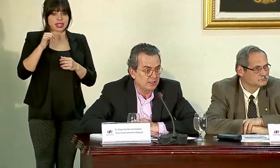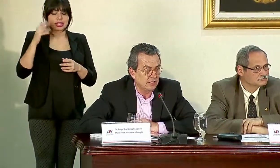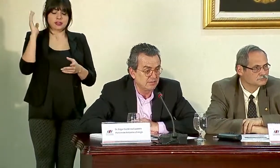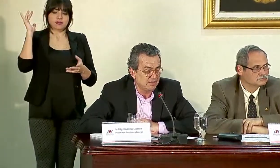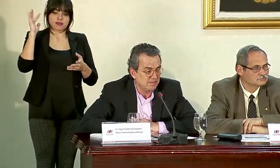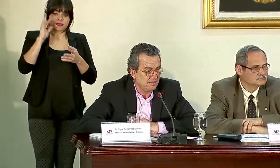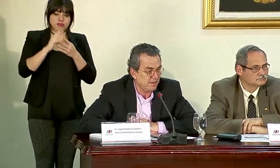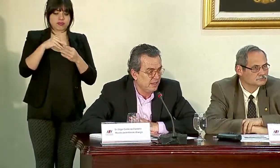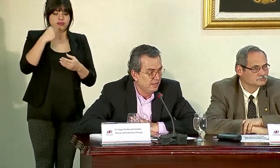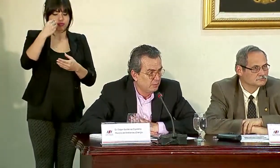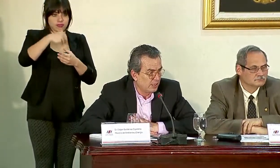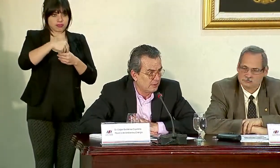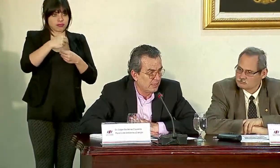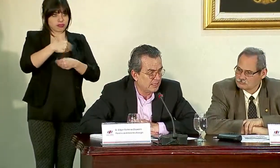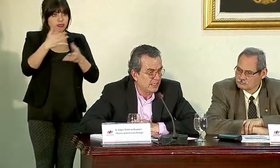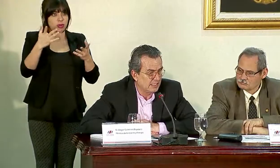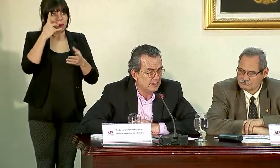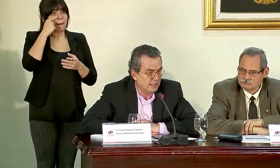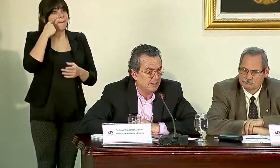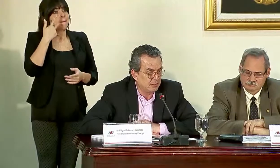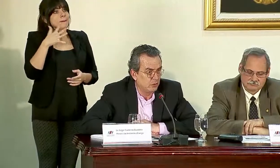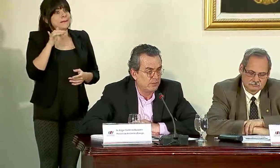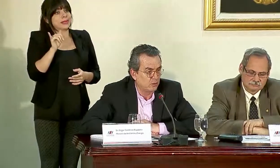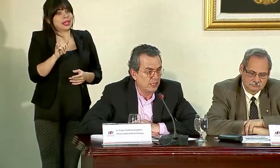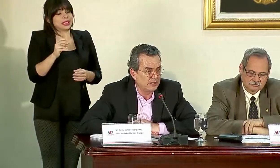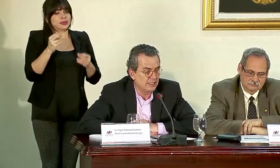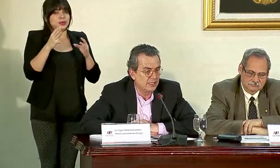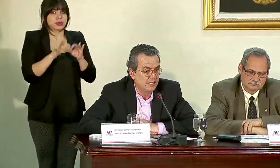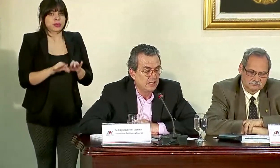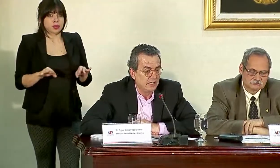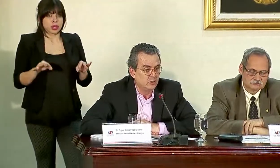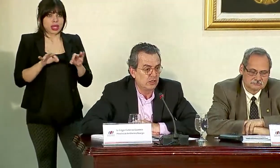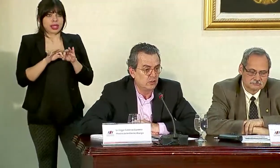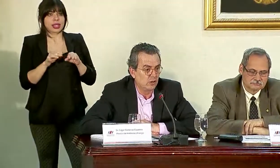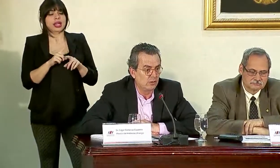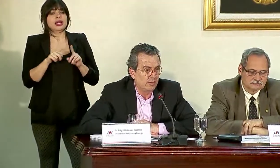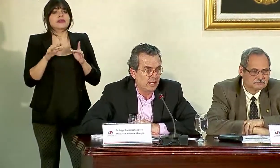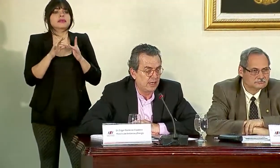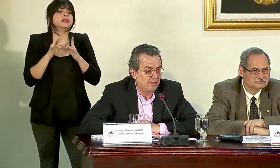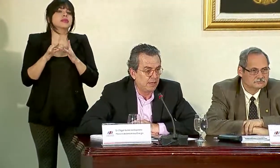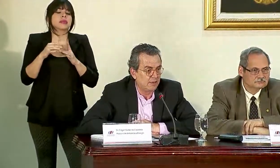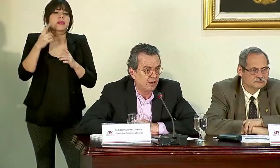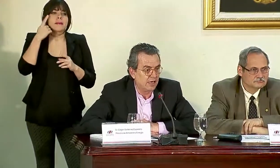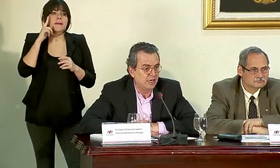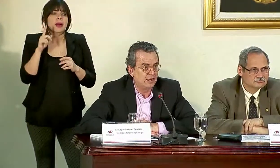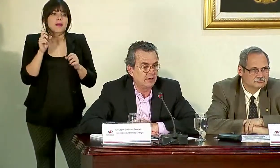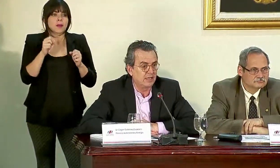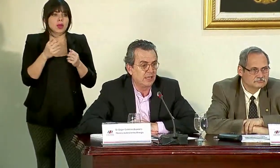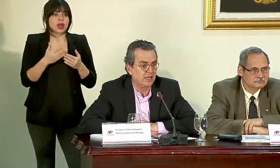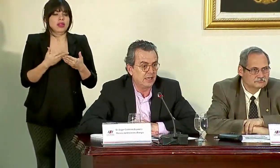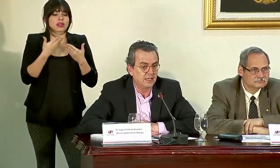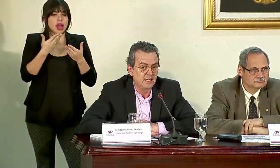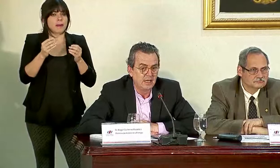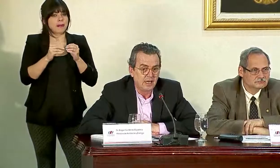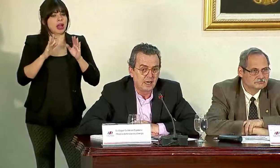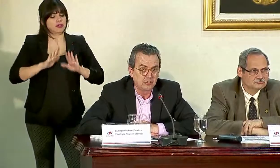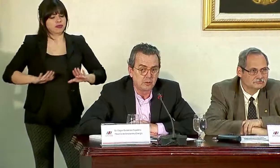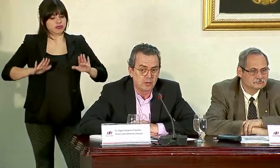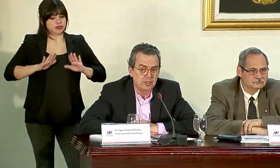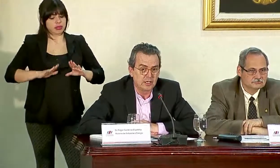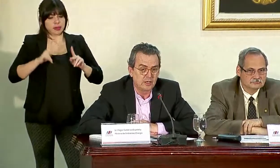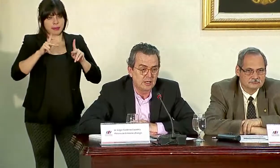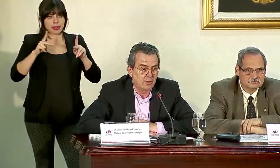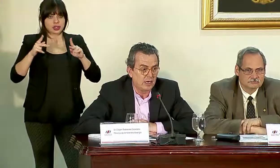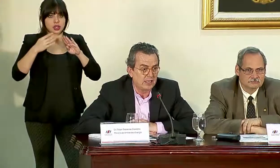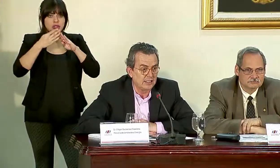para Guanacaste, porque me parece que es de suma importancia y sobre todo para traerle tranquilidad a